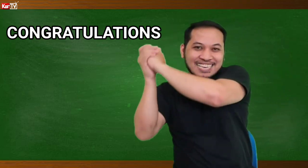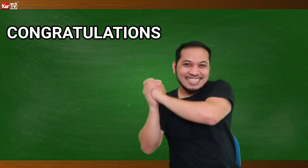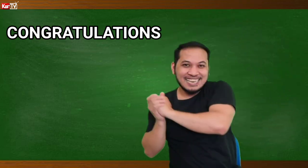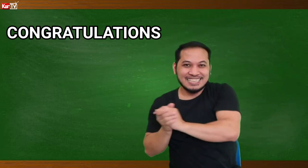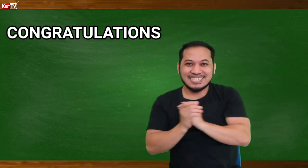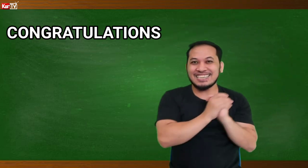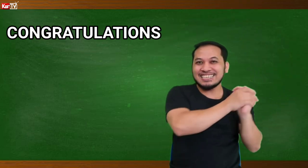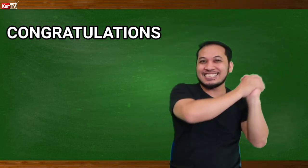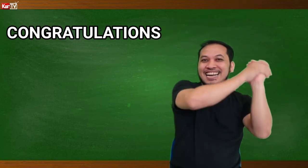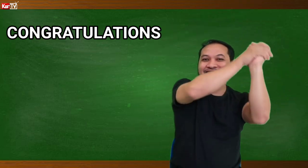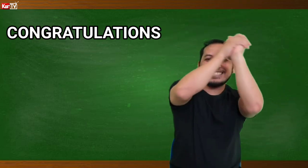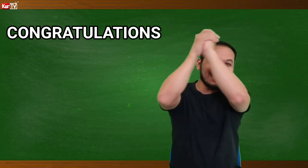Yes. Congratulations.